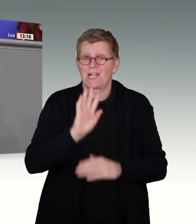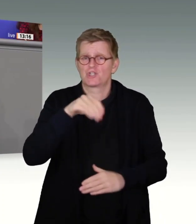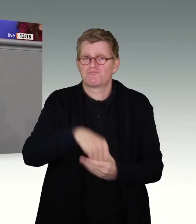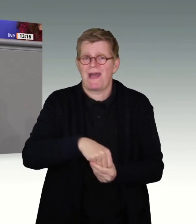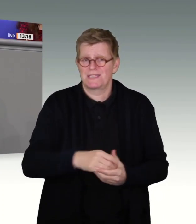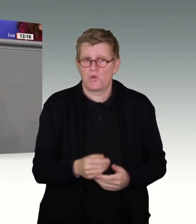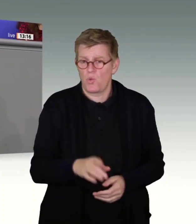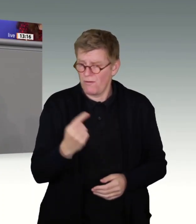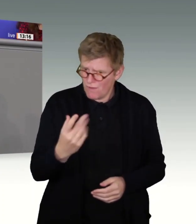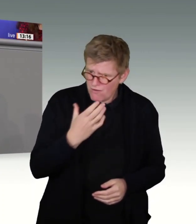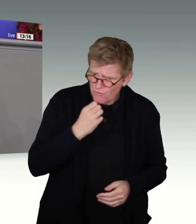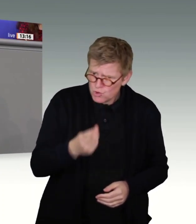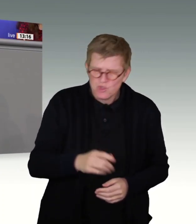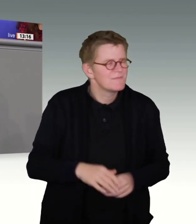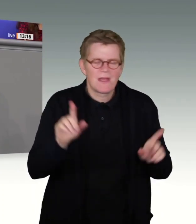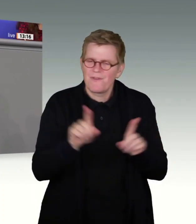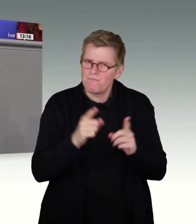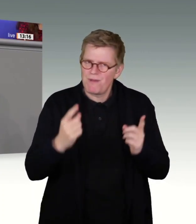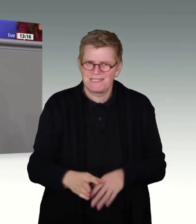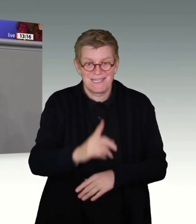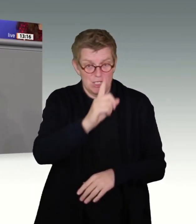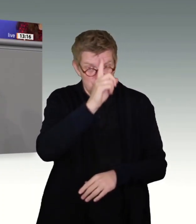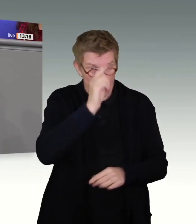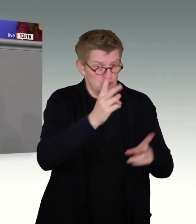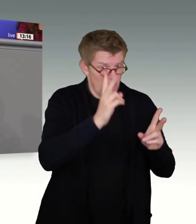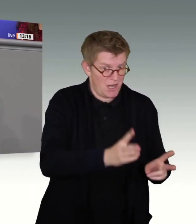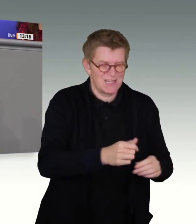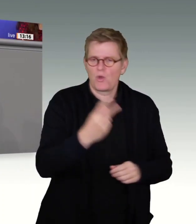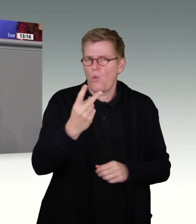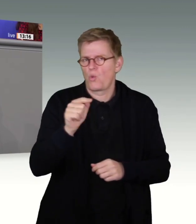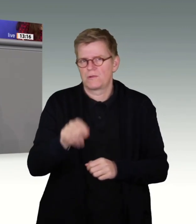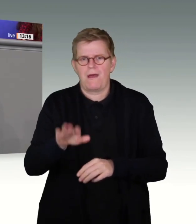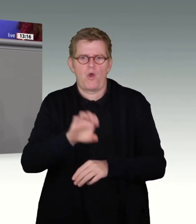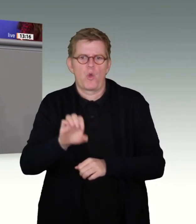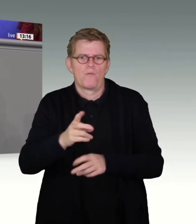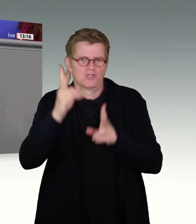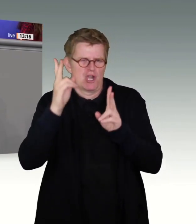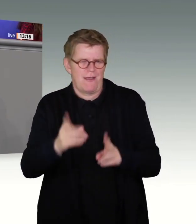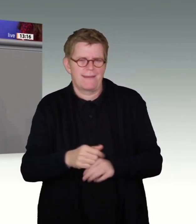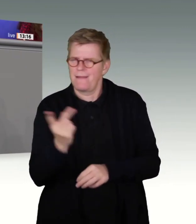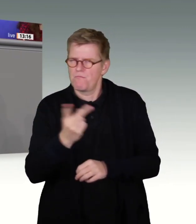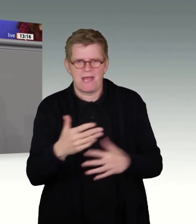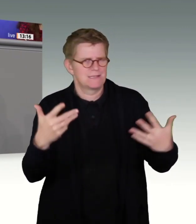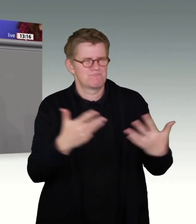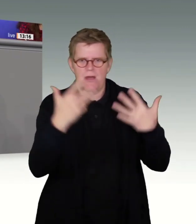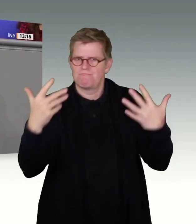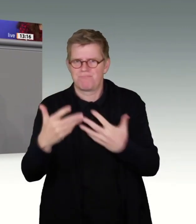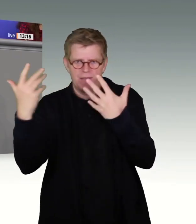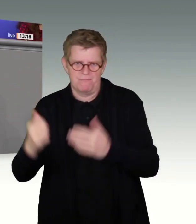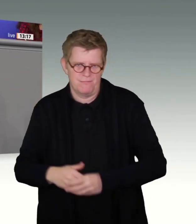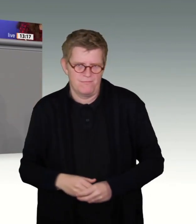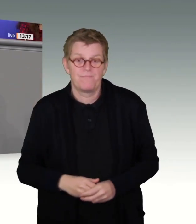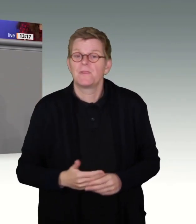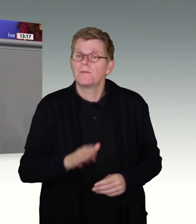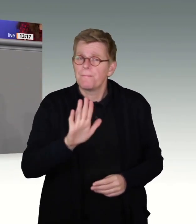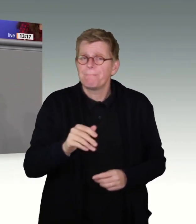deutschem noch mit europäischem Recht vereinbar. Und die Dinge, die der Europäische Gerichtshof am Ende in